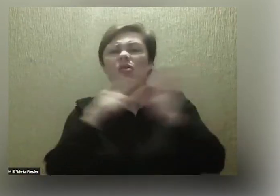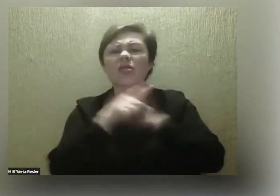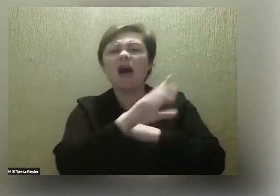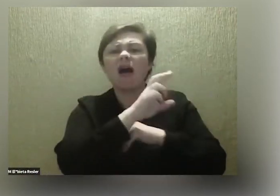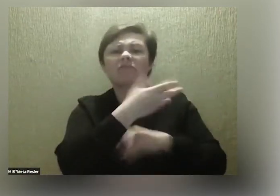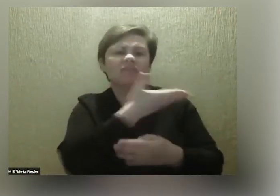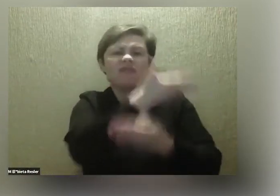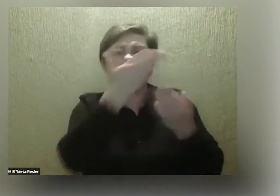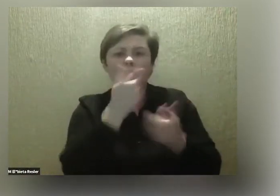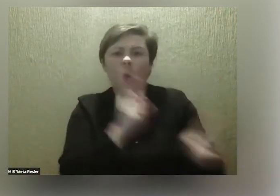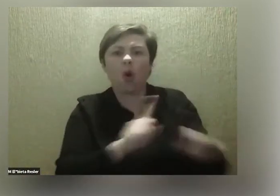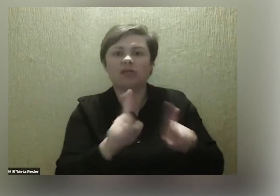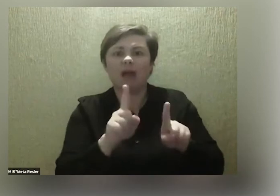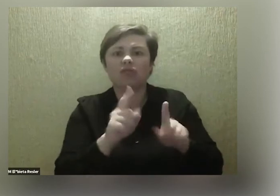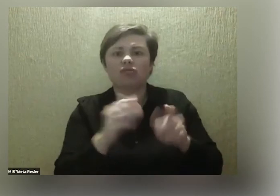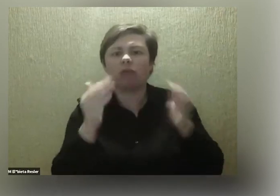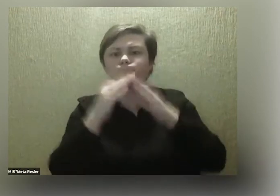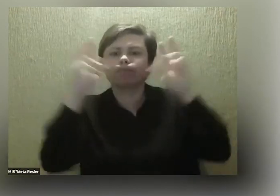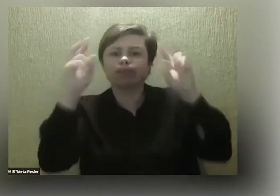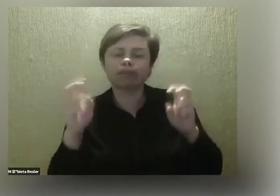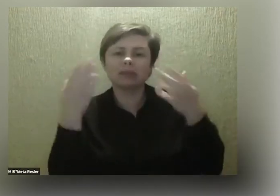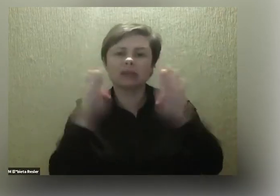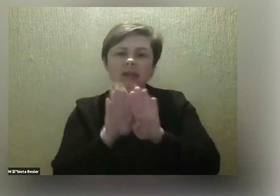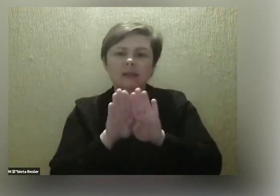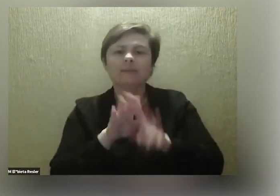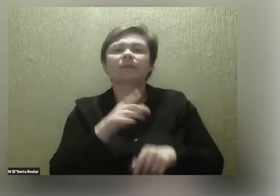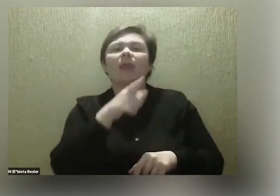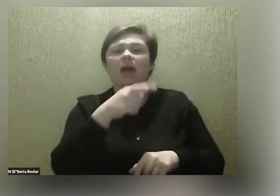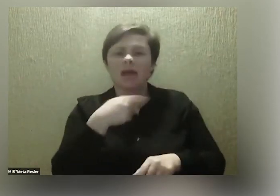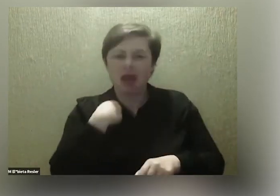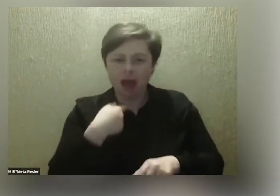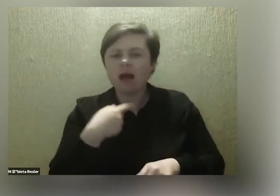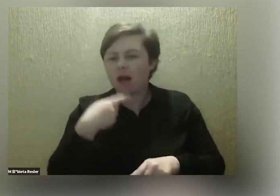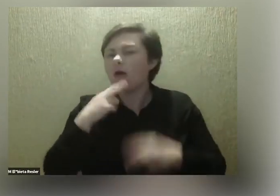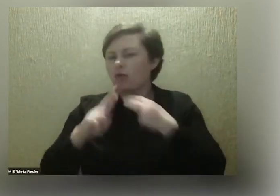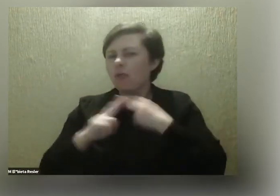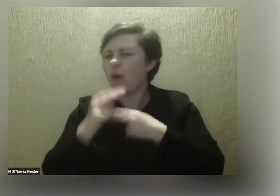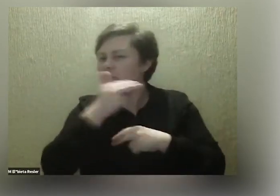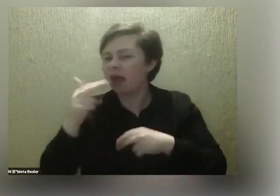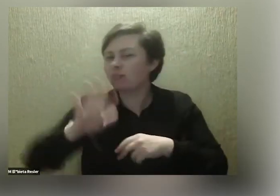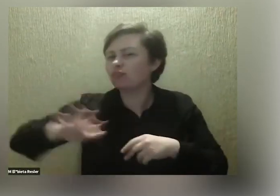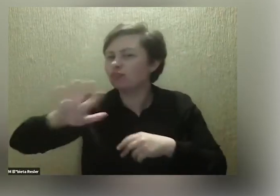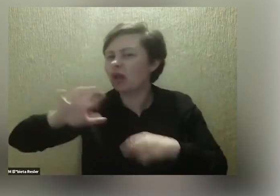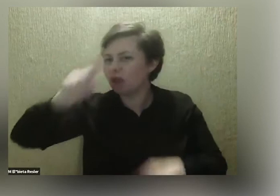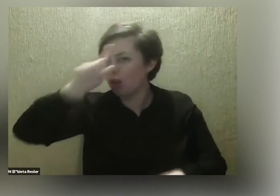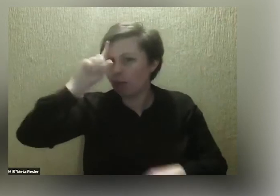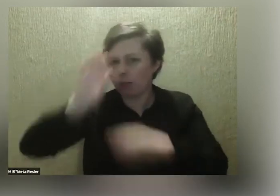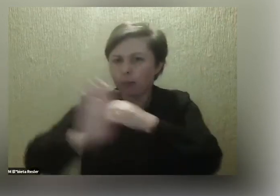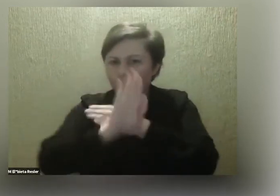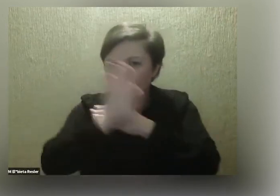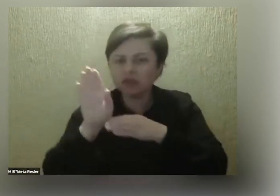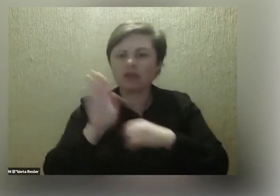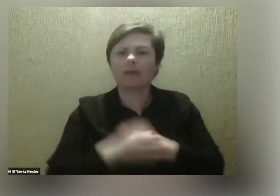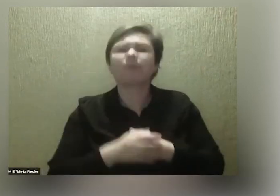też? Znaczy, ja może opowiem o przestrzeni publicznej. Tak przyszło mi do głowy, że jest też